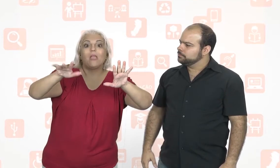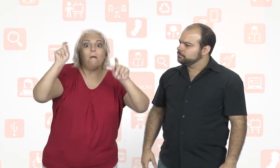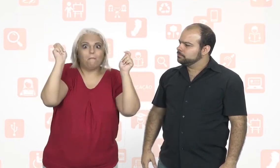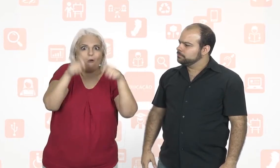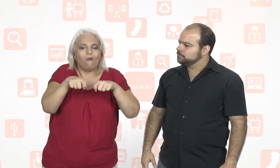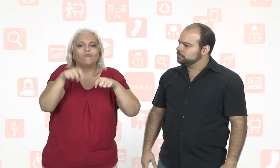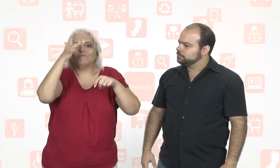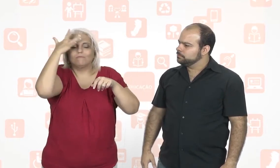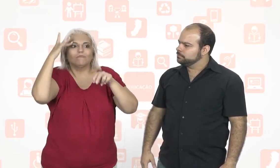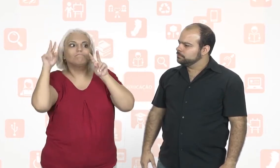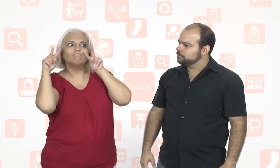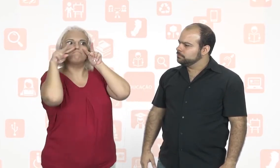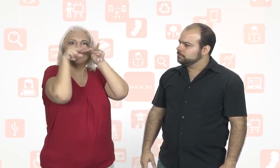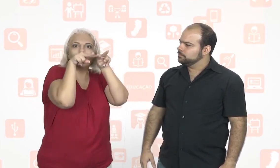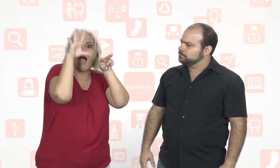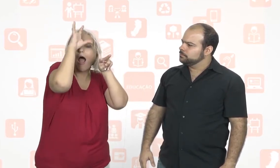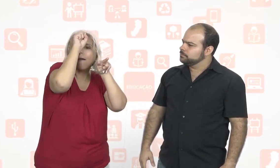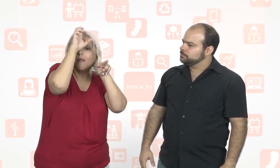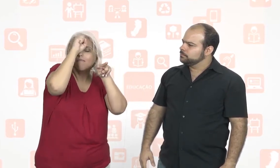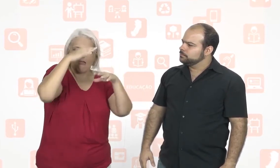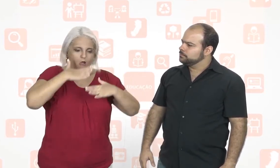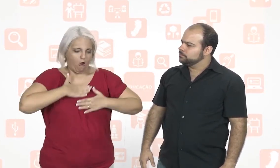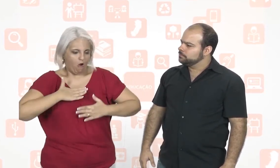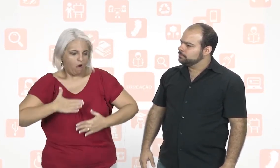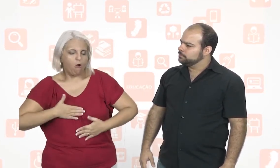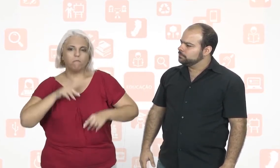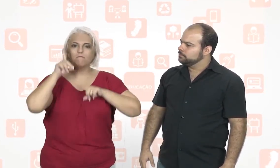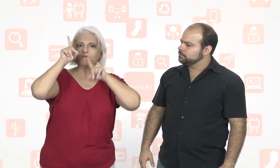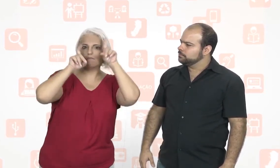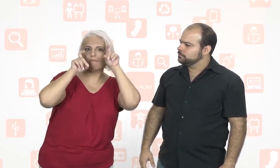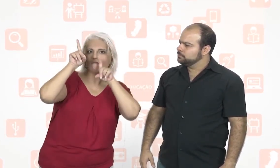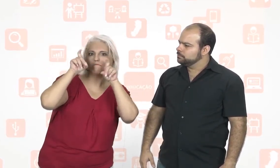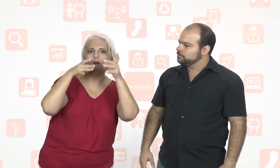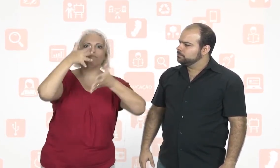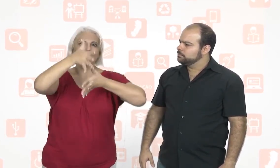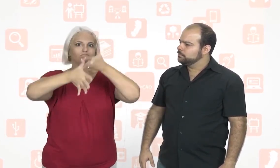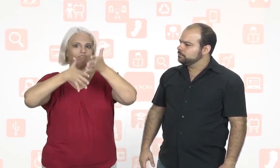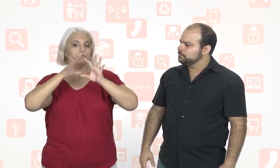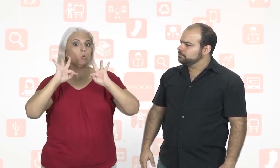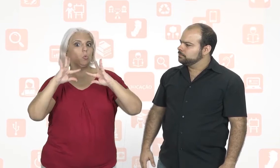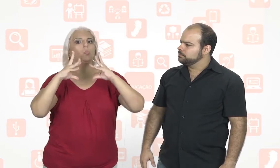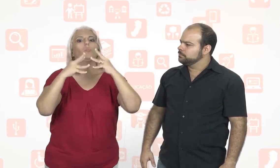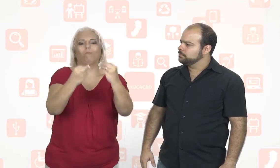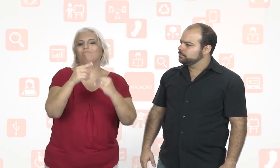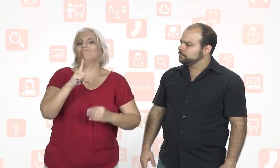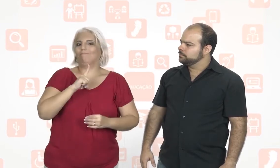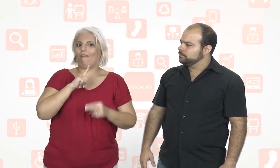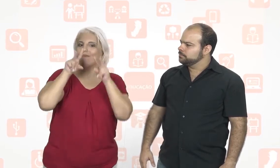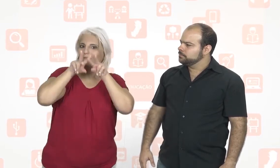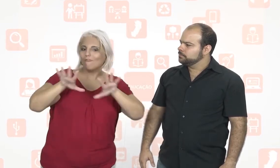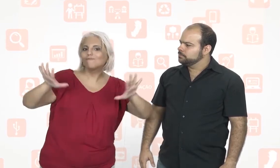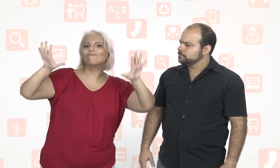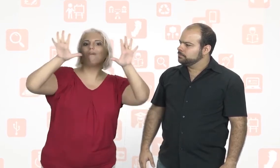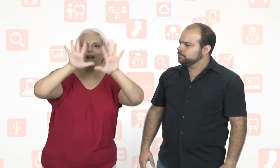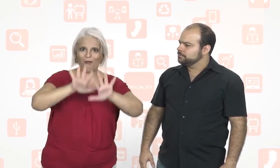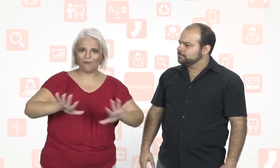As pessoas podem olhar, aprender as expressões não manuais, as expressões corporais. É uma língua